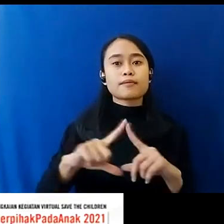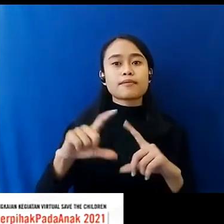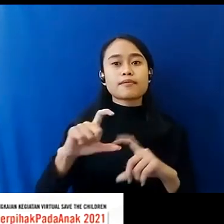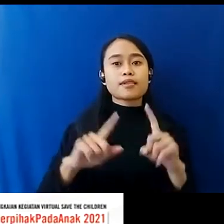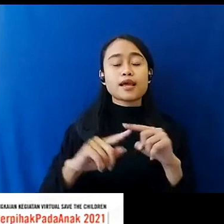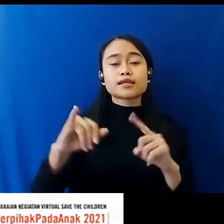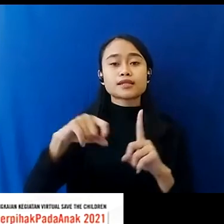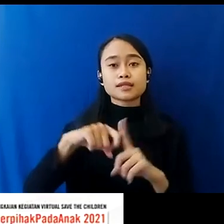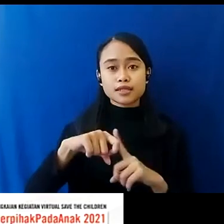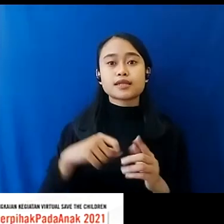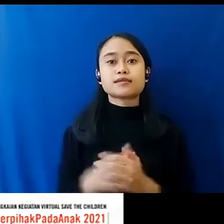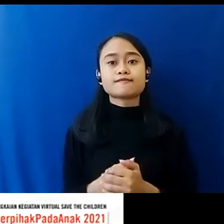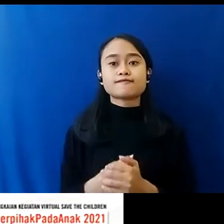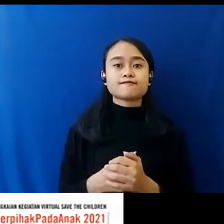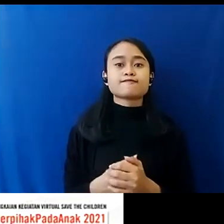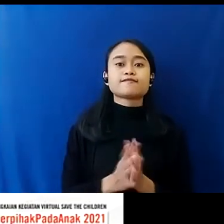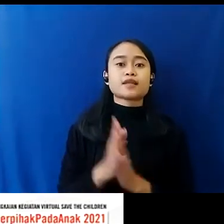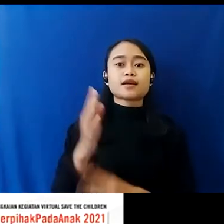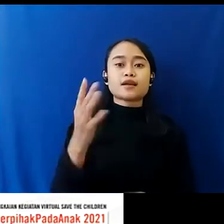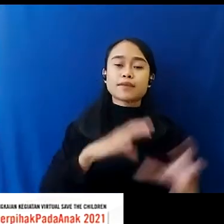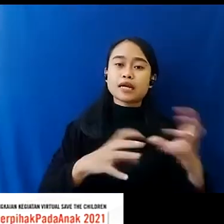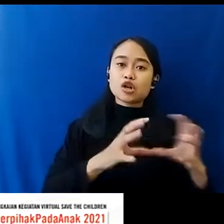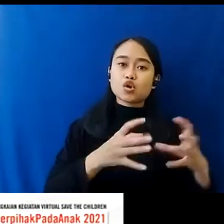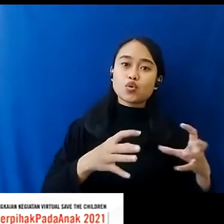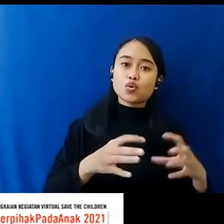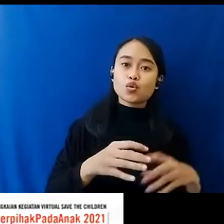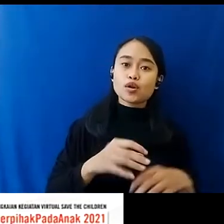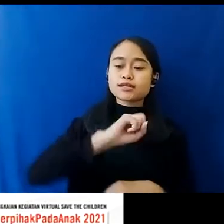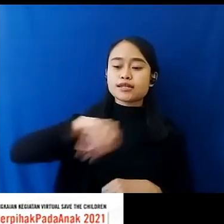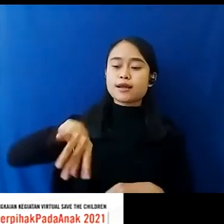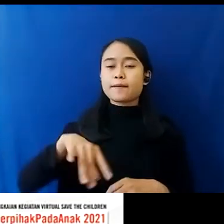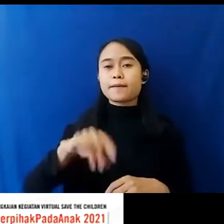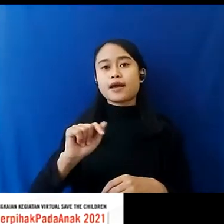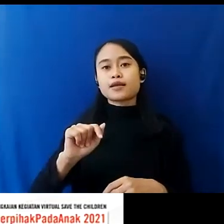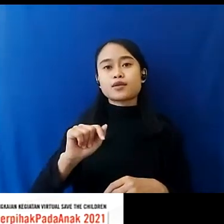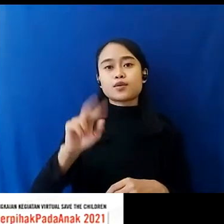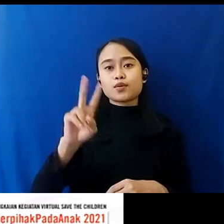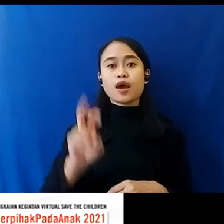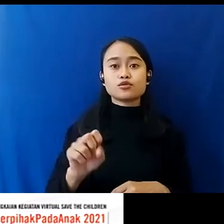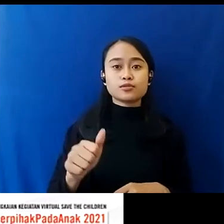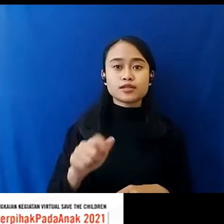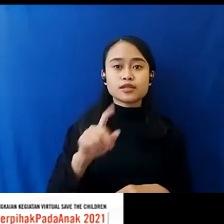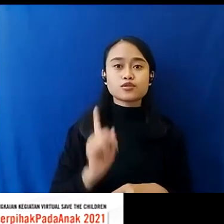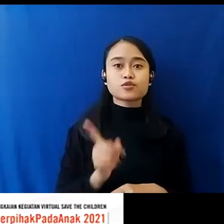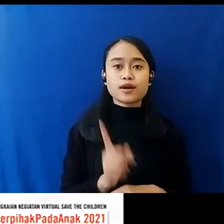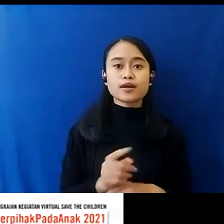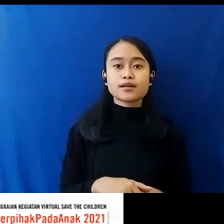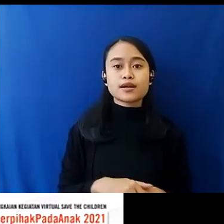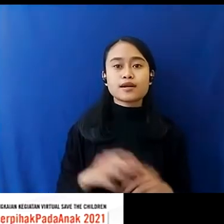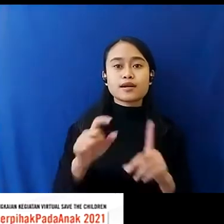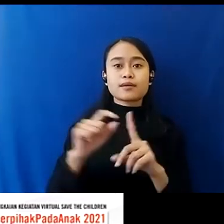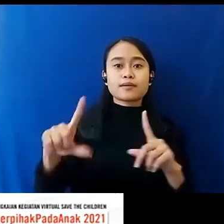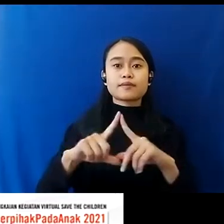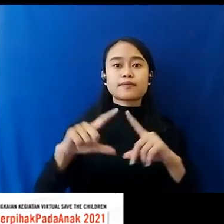Mengelola Limbah-limbah Domestik Di rumah Kita Masing-masing Supaya Penggunaan Plastik Bisa Kita Minimalkan